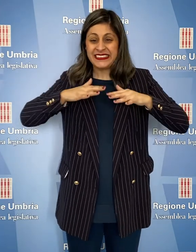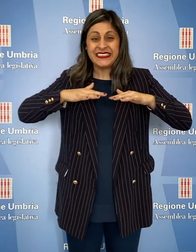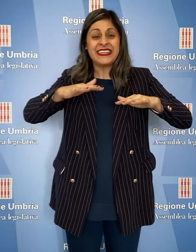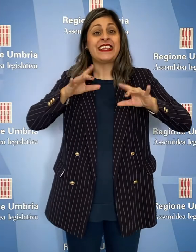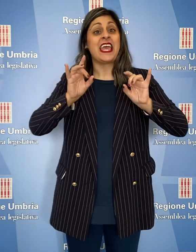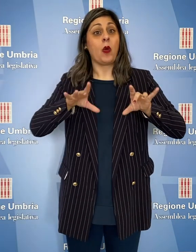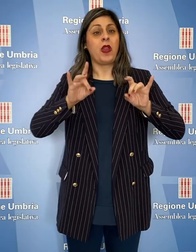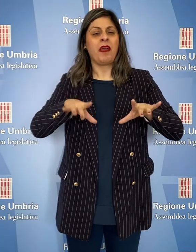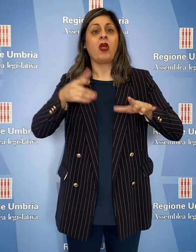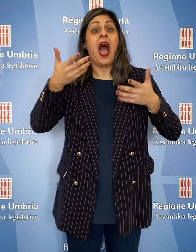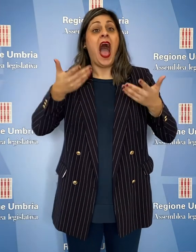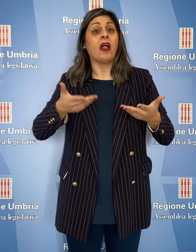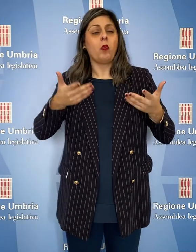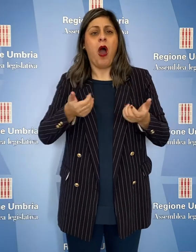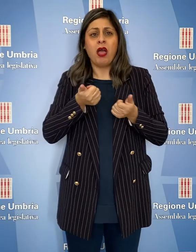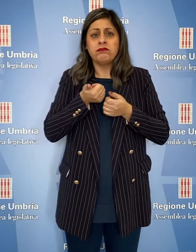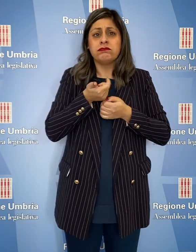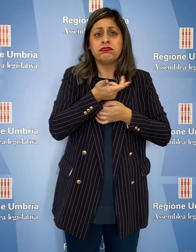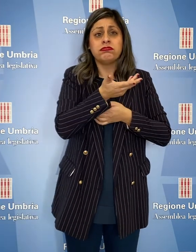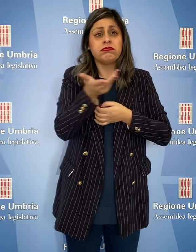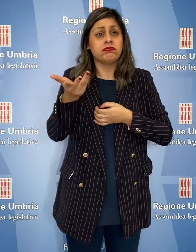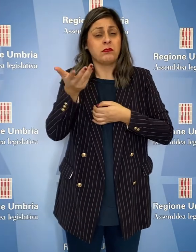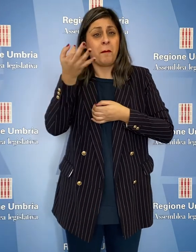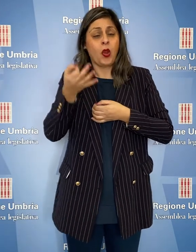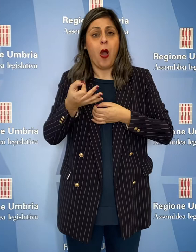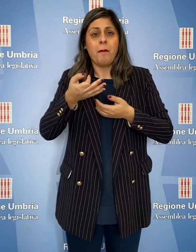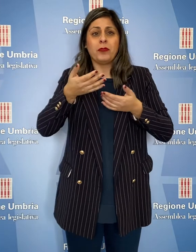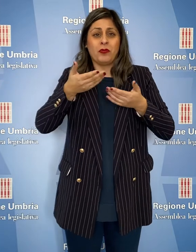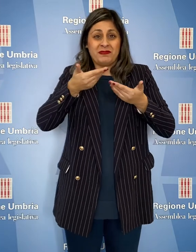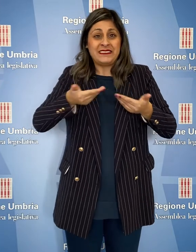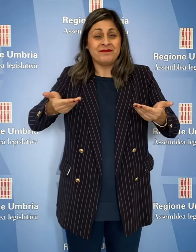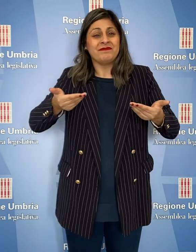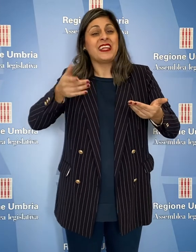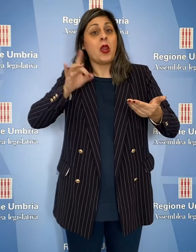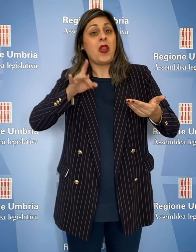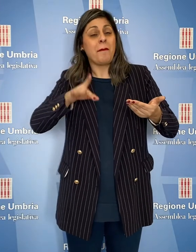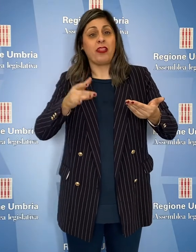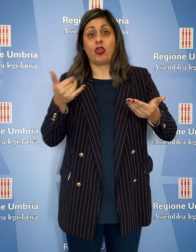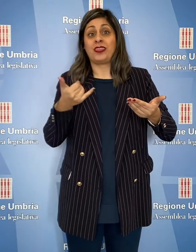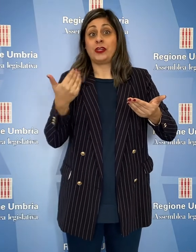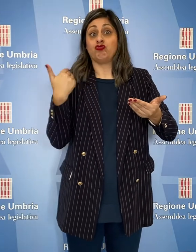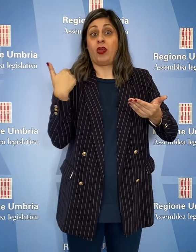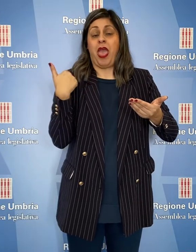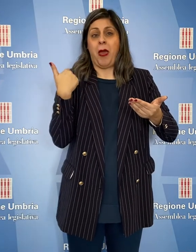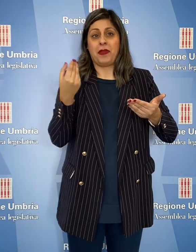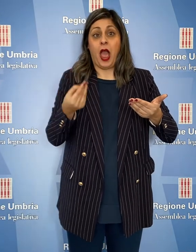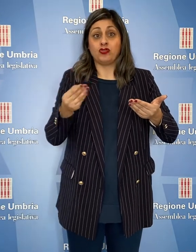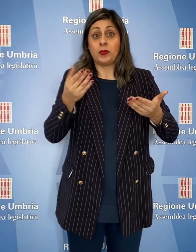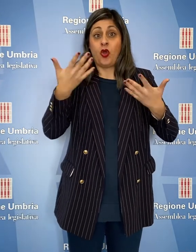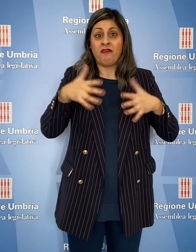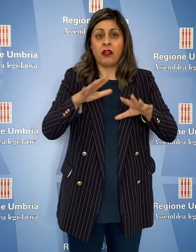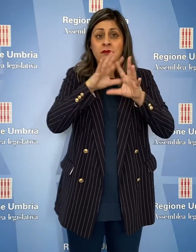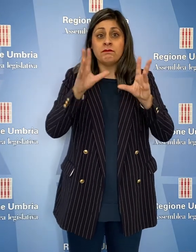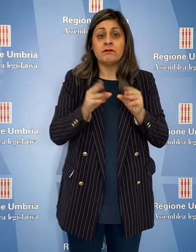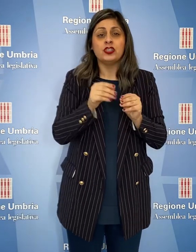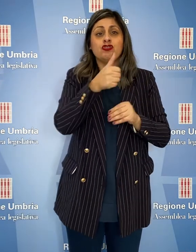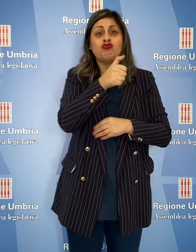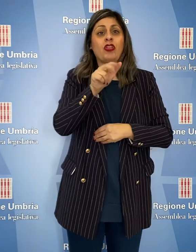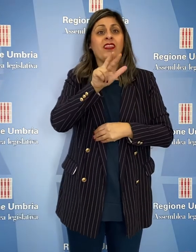inquinati. L'anagrafe dei siti inquinati è stata aggiornata a dicembre e comprende 135